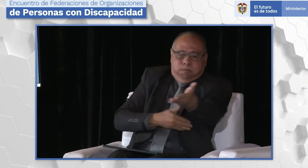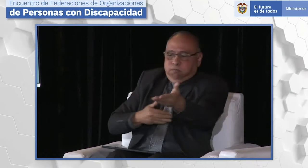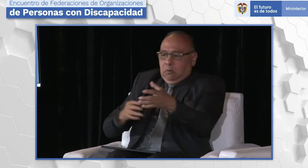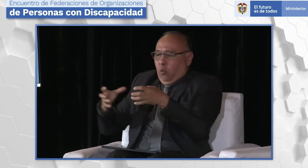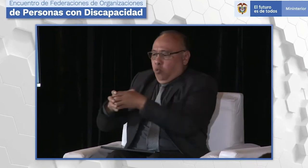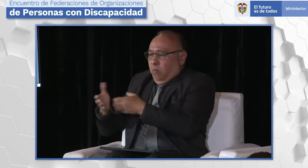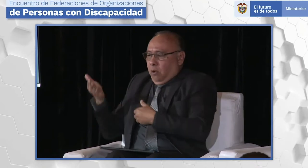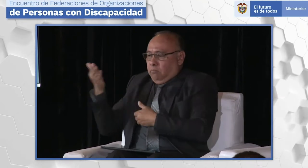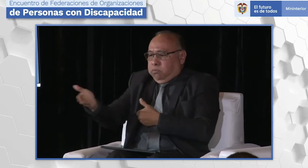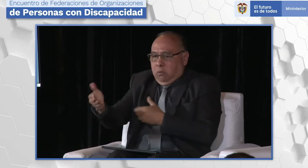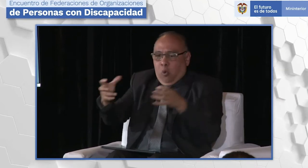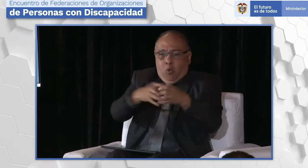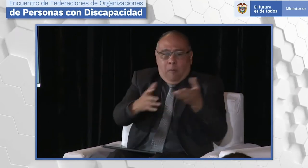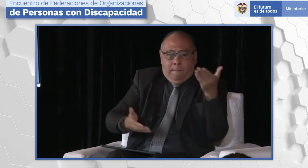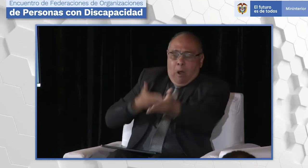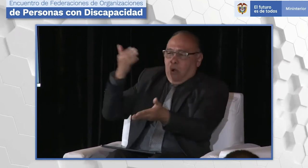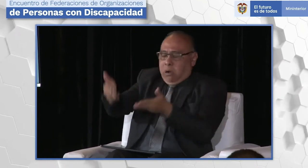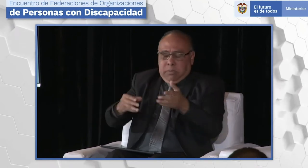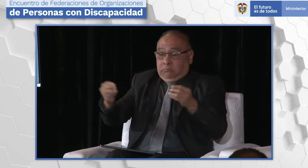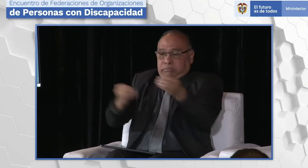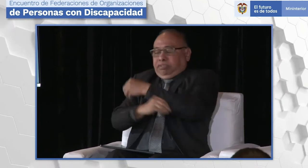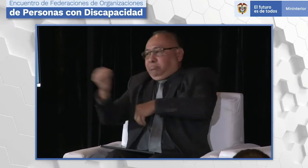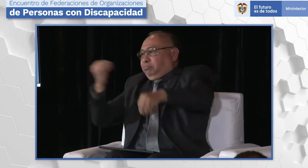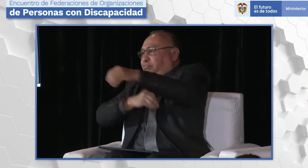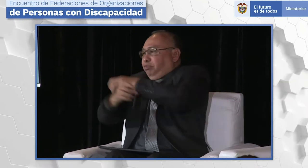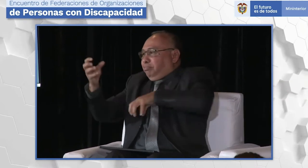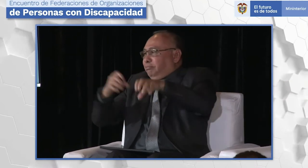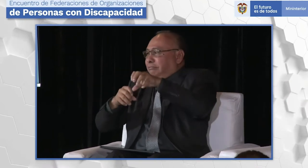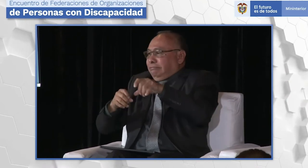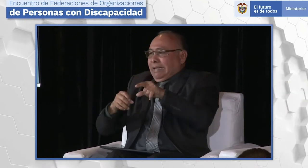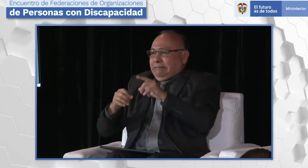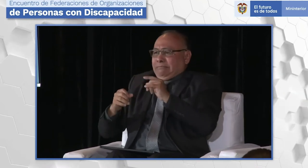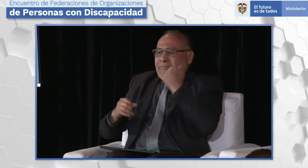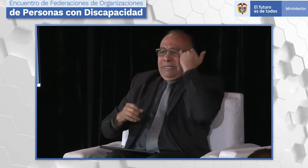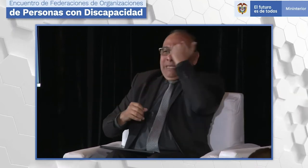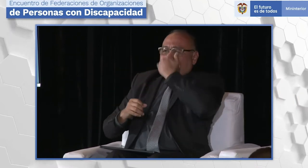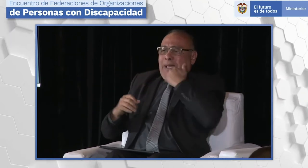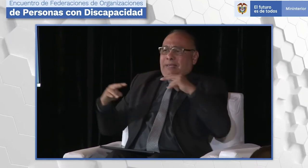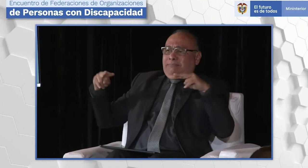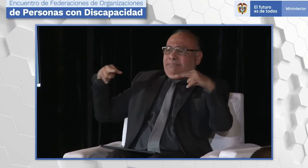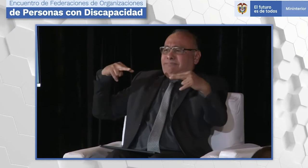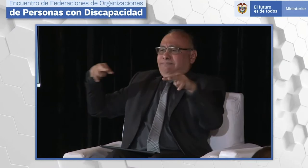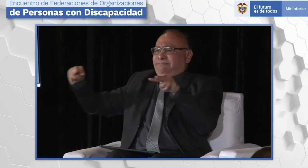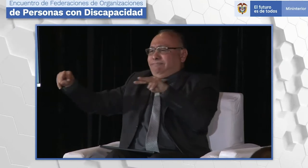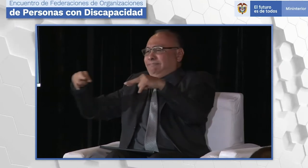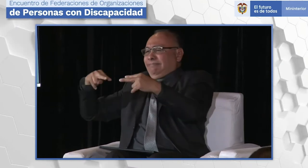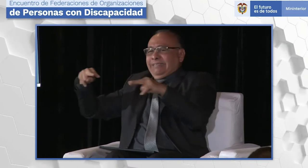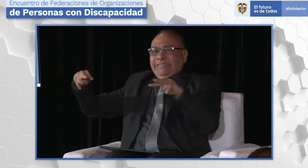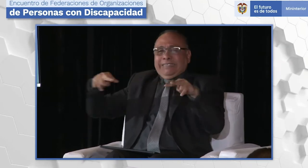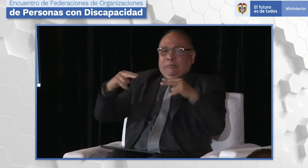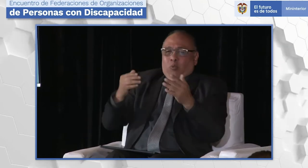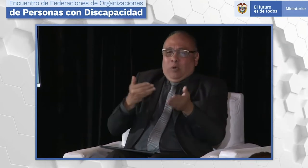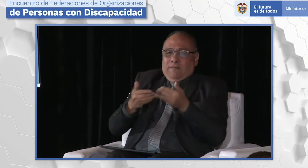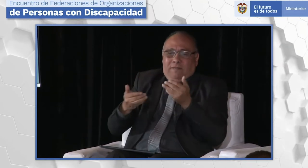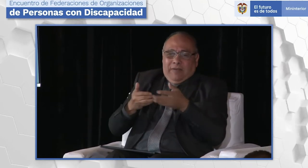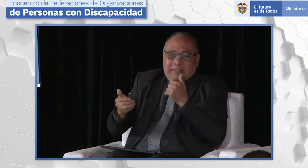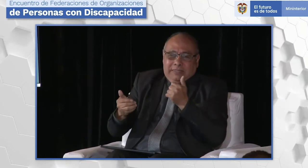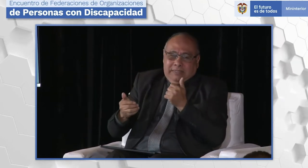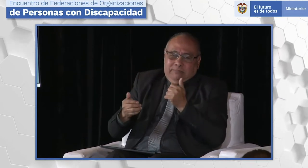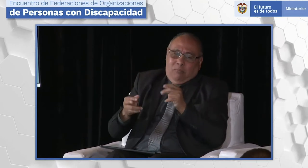cada uno tiró hacia su lado. Cada uno presentó una propuesta. Cada uno fue directamente al candidato. Entonces, siento que la imagen que